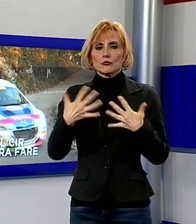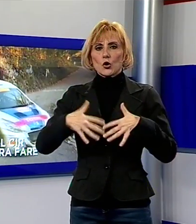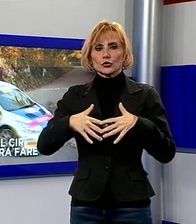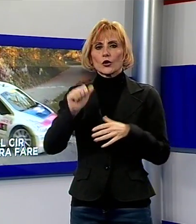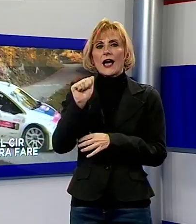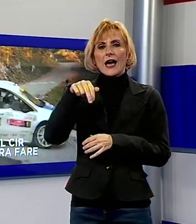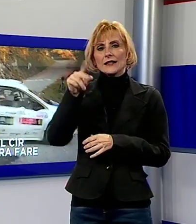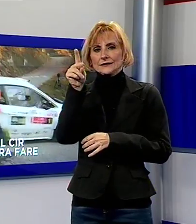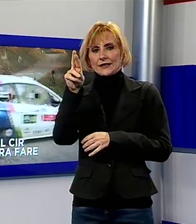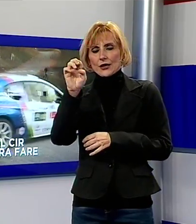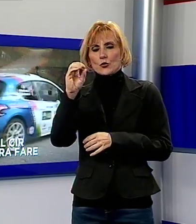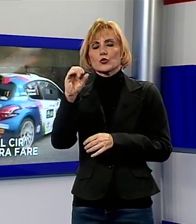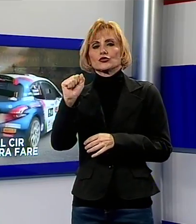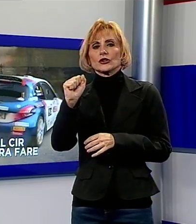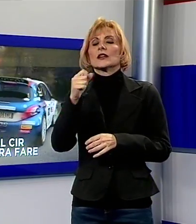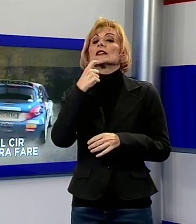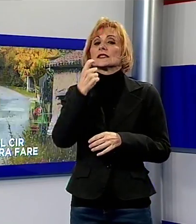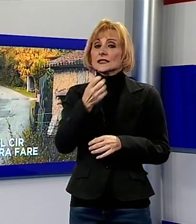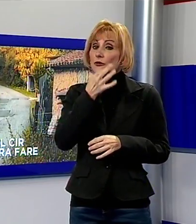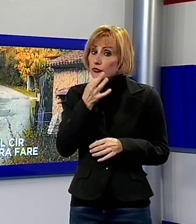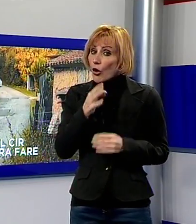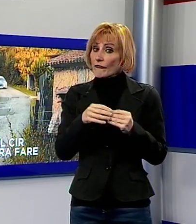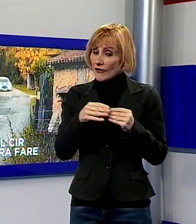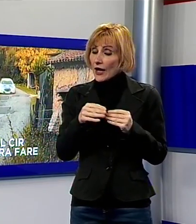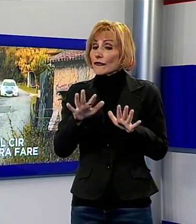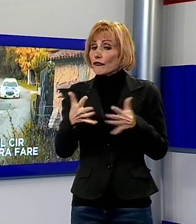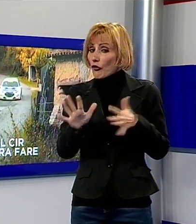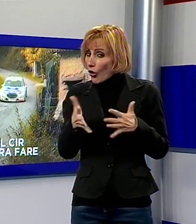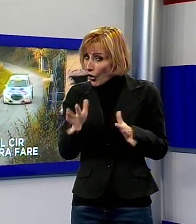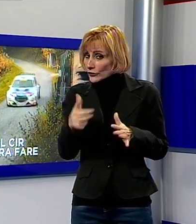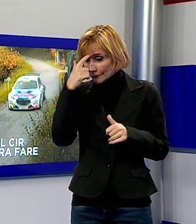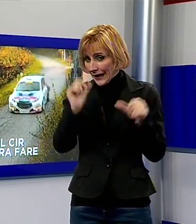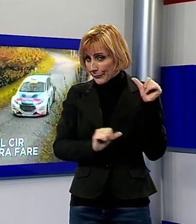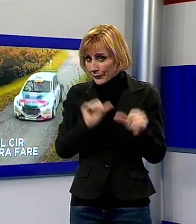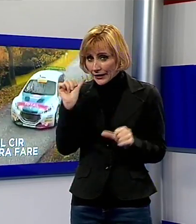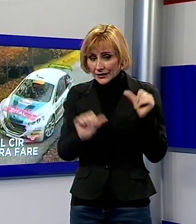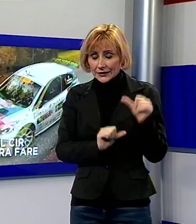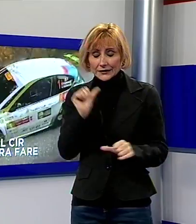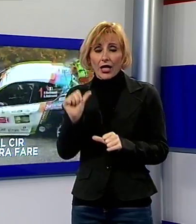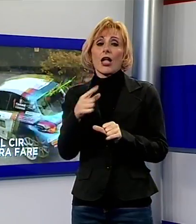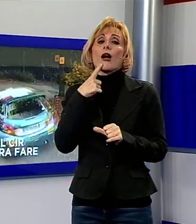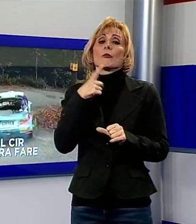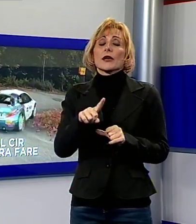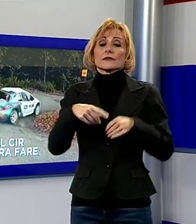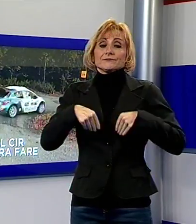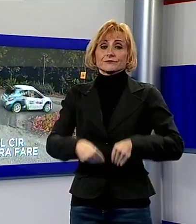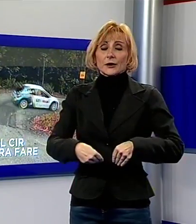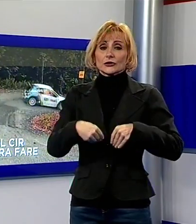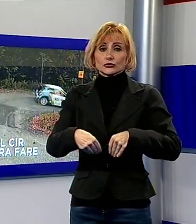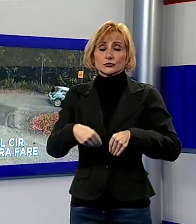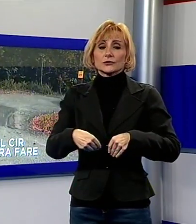Andreucci al CIR, si può ancora fare, entro pochi giorni il grande campione Garfagnino scioglierà le ultime riserve sulla sua eventuale